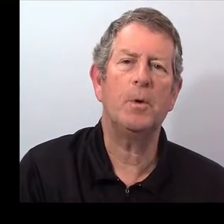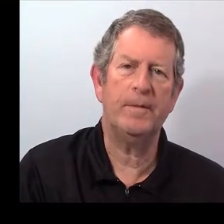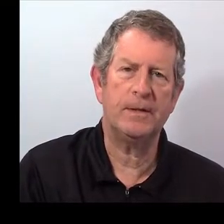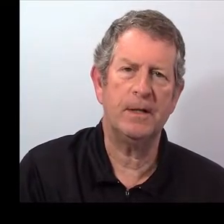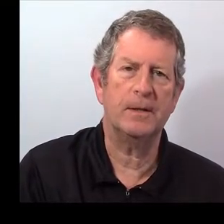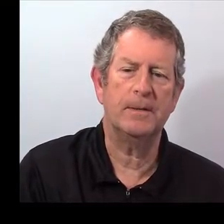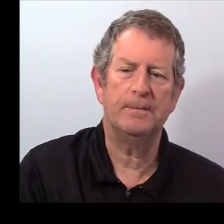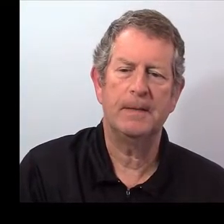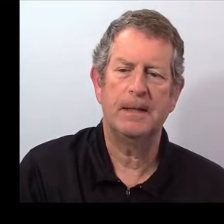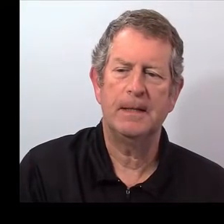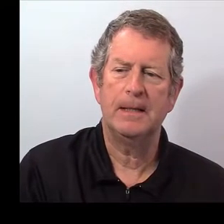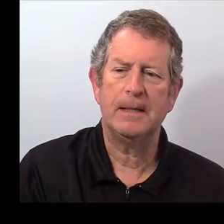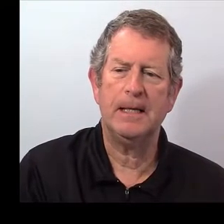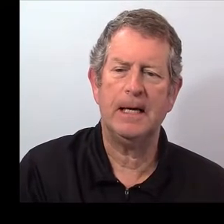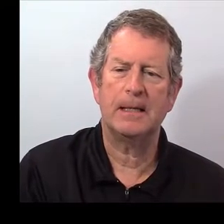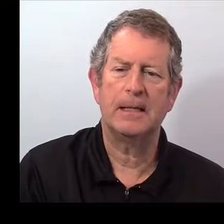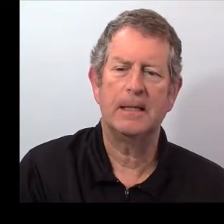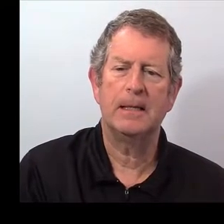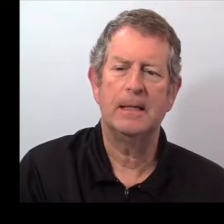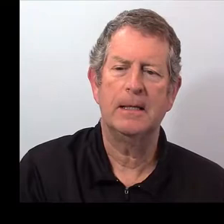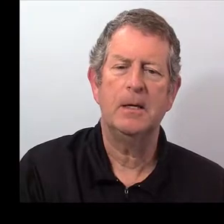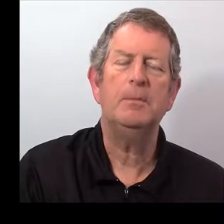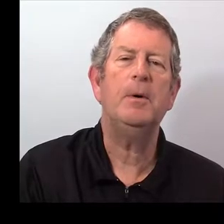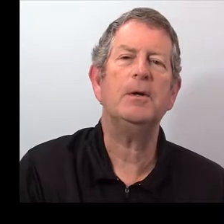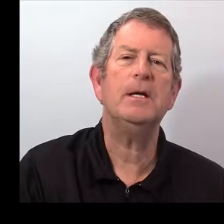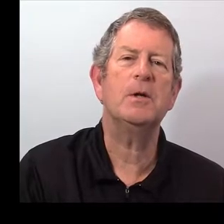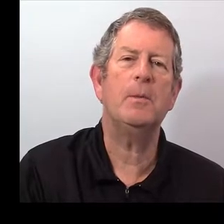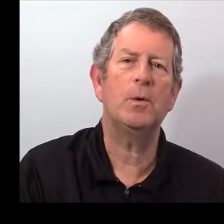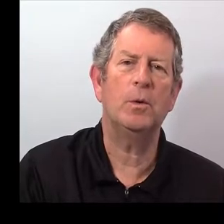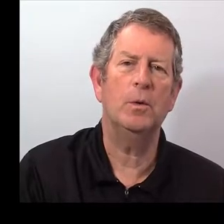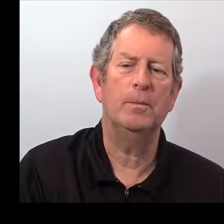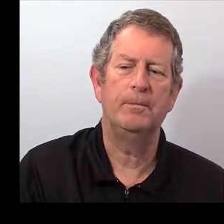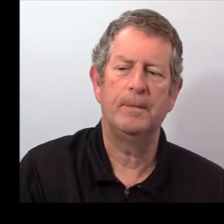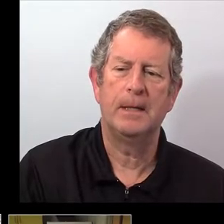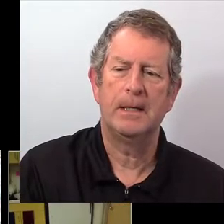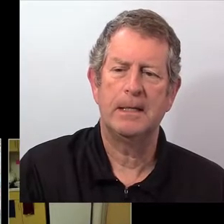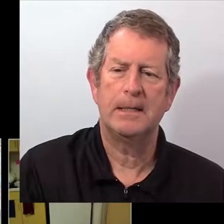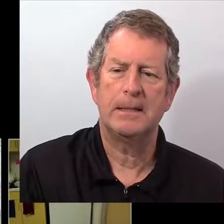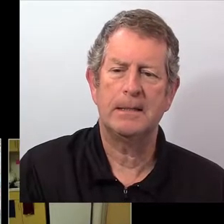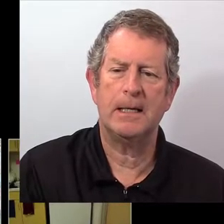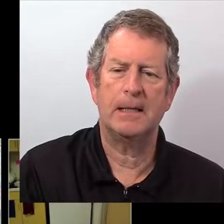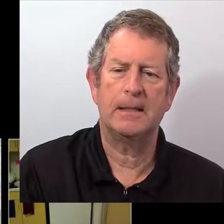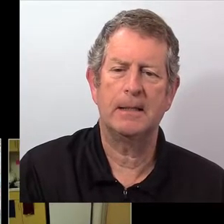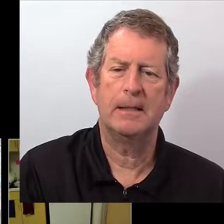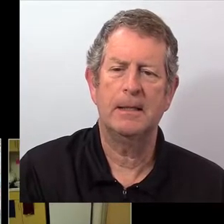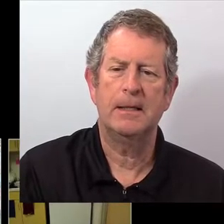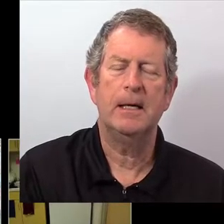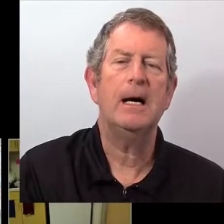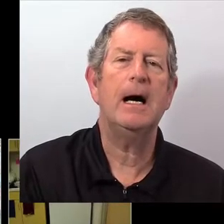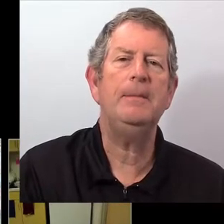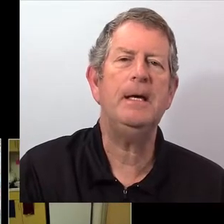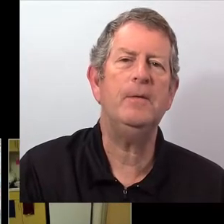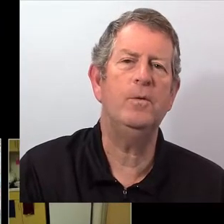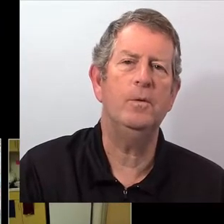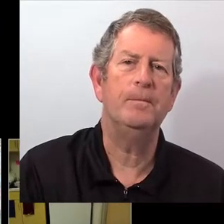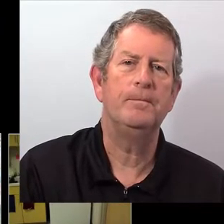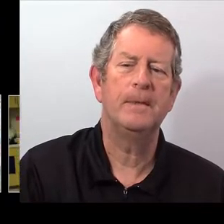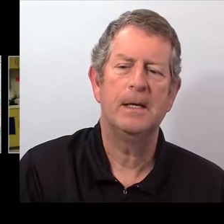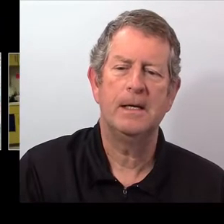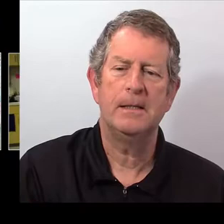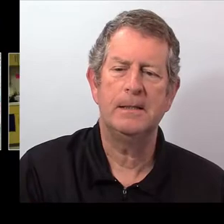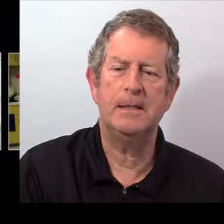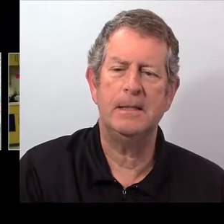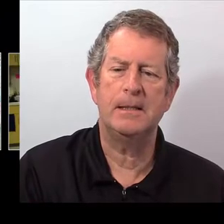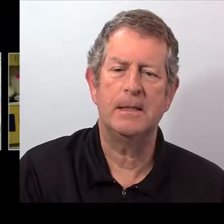Écoute le professeur. 4. Portez un manteau. 5. Habillez-vous.